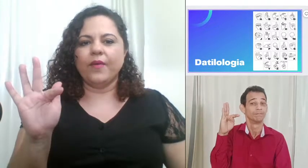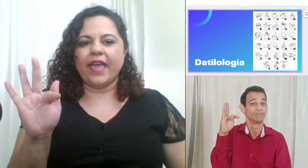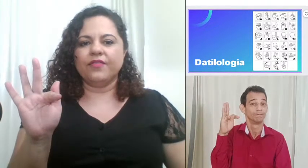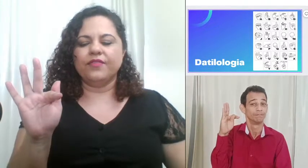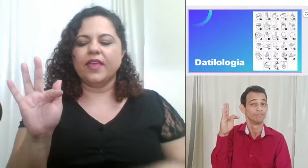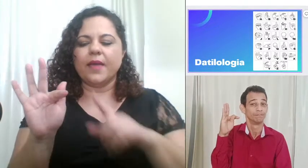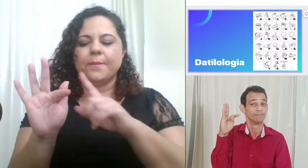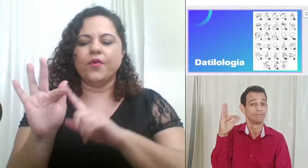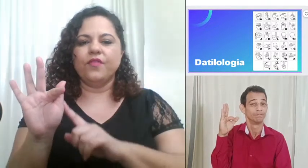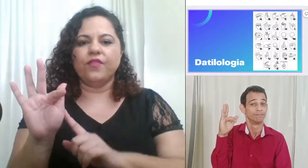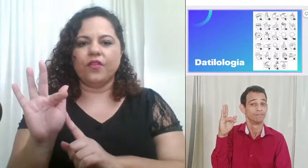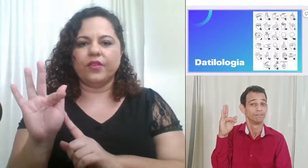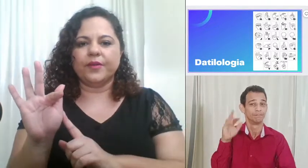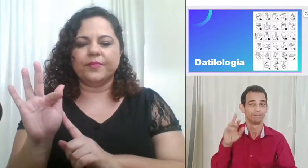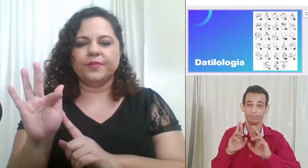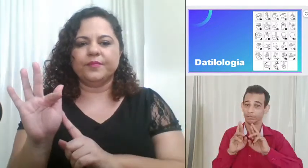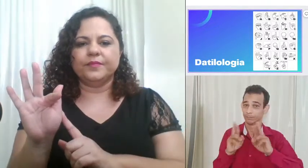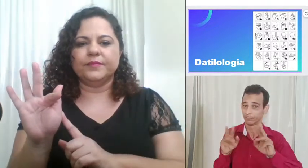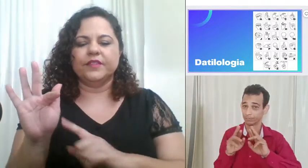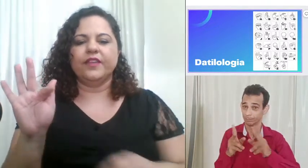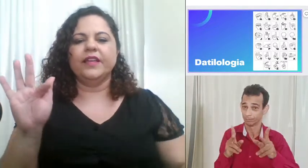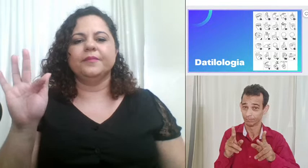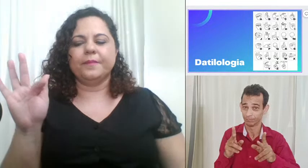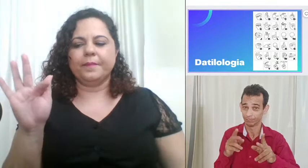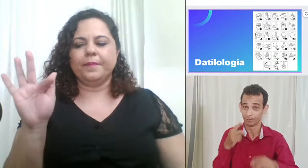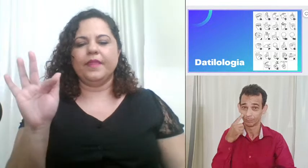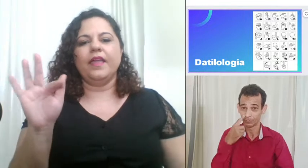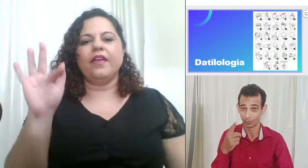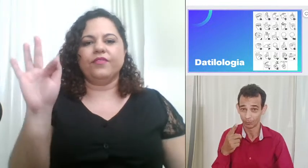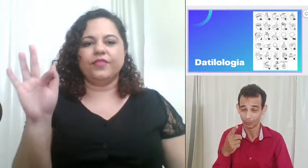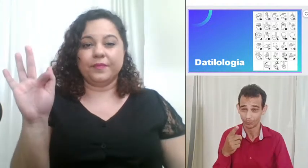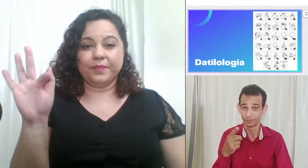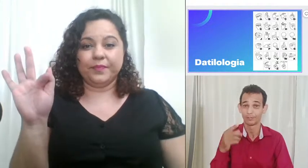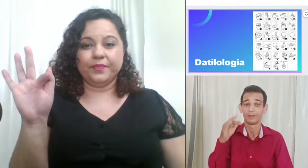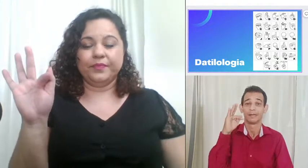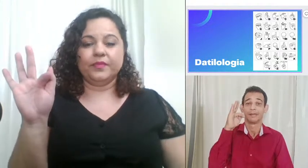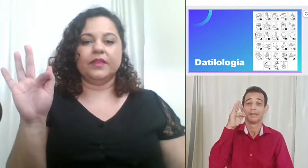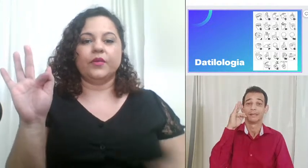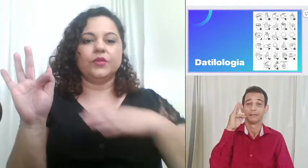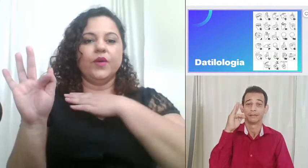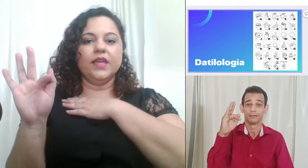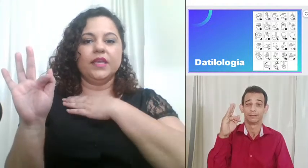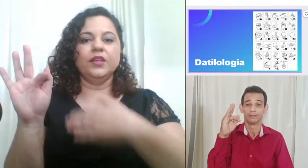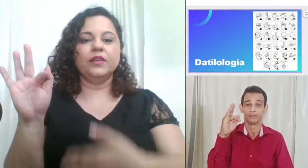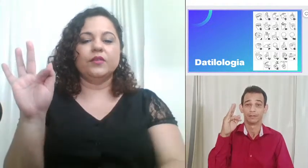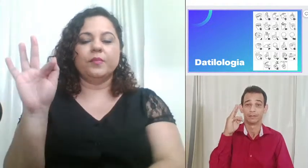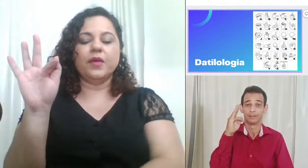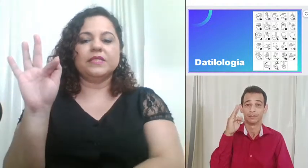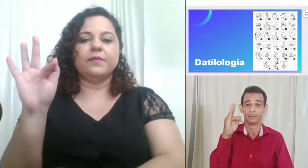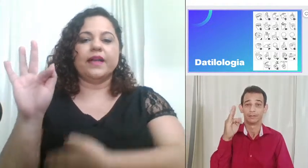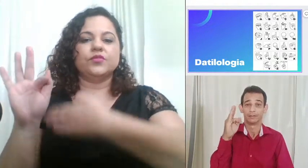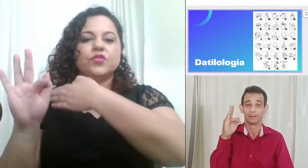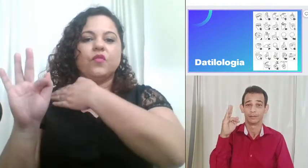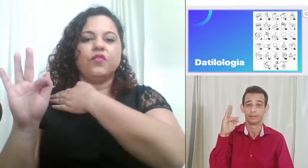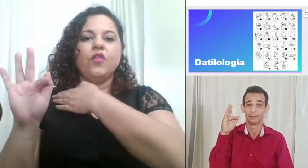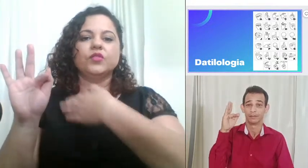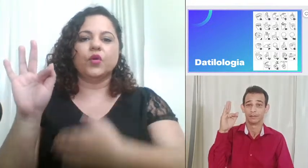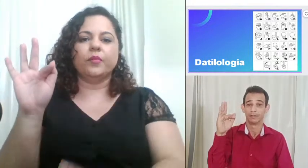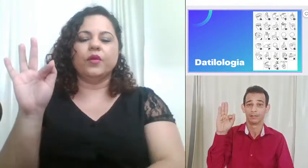F é por fora tá vendo F então eu estou aqui no meu espaço de conforto com o meu